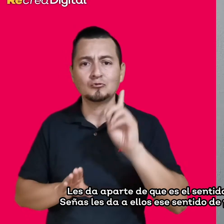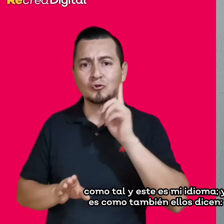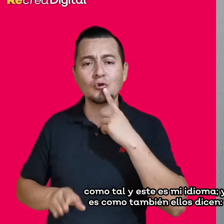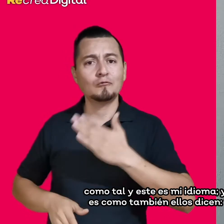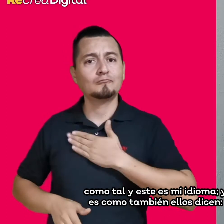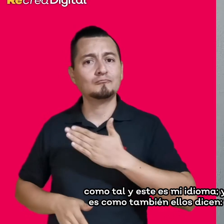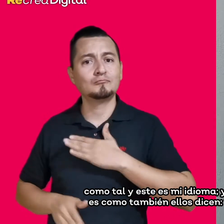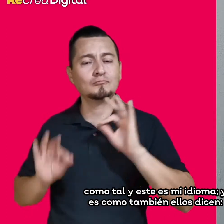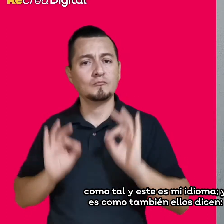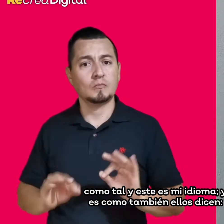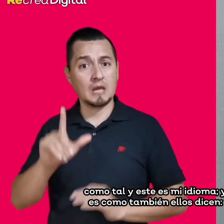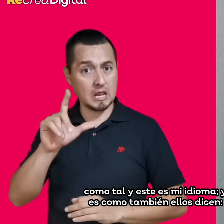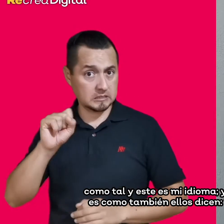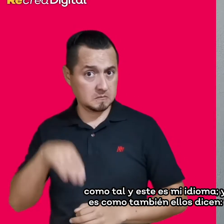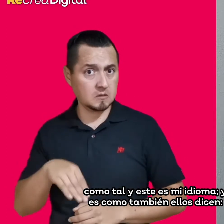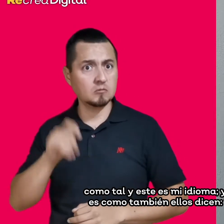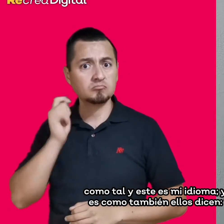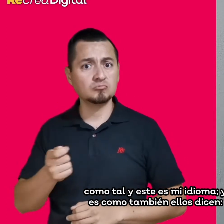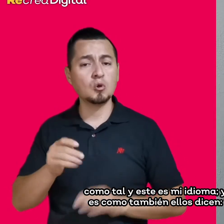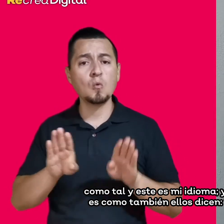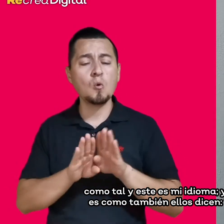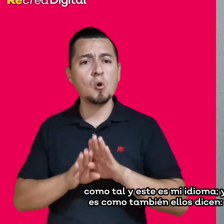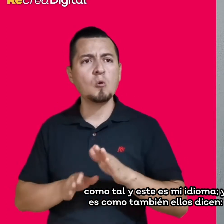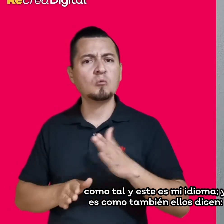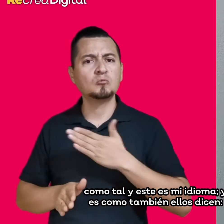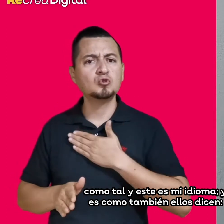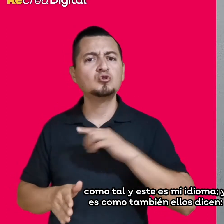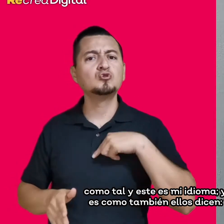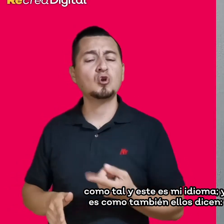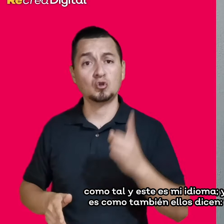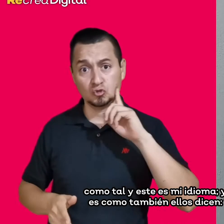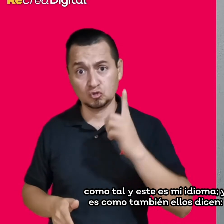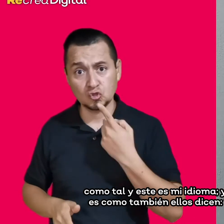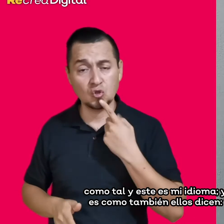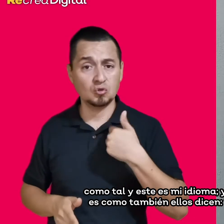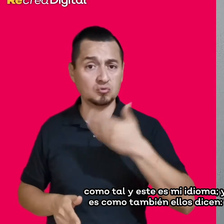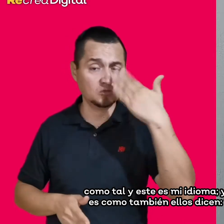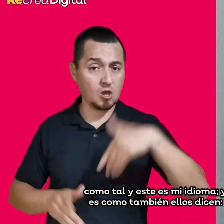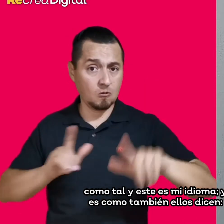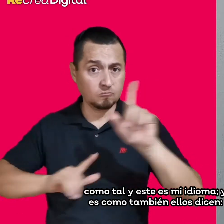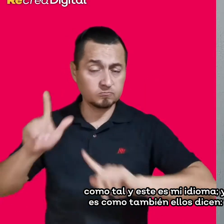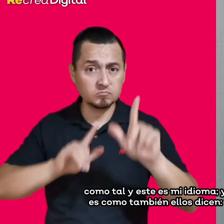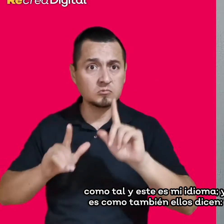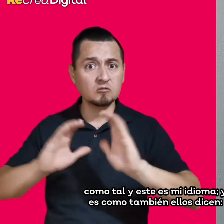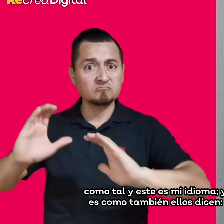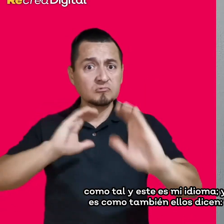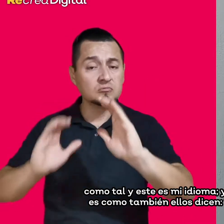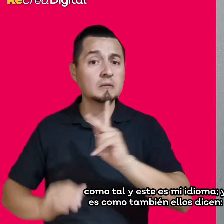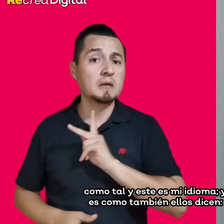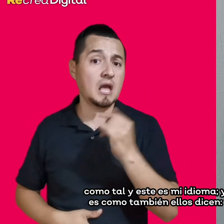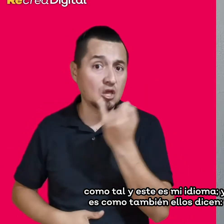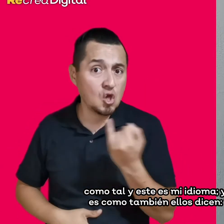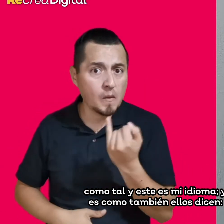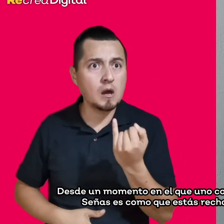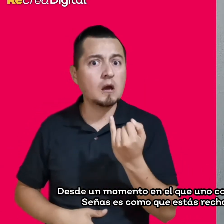como tal, y este es mi idioma, y que su familia lo aprenda es como también ellos dicen, me acepta tal cual